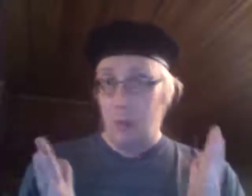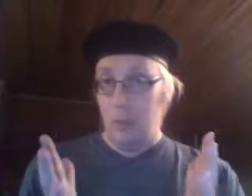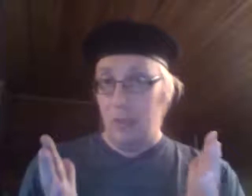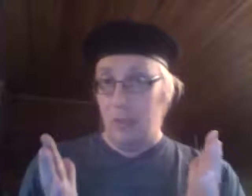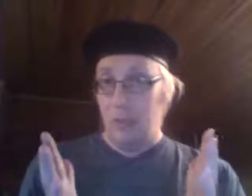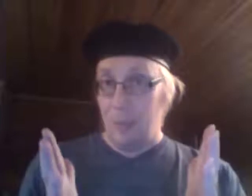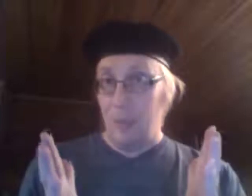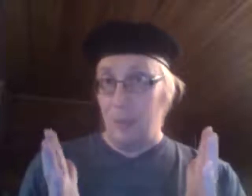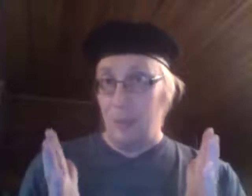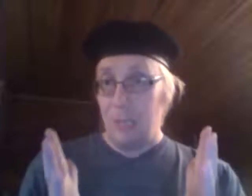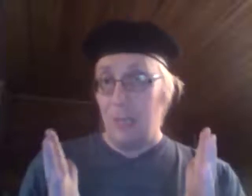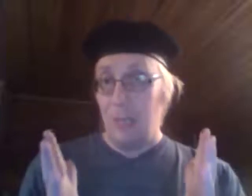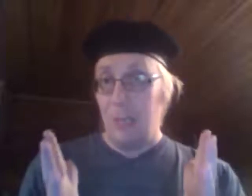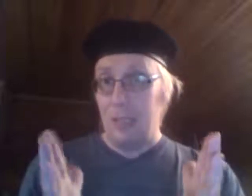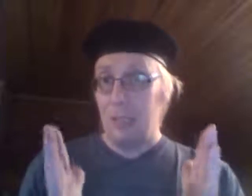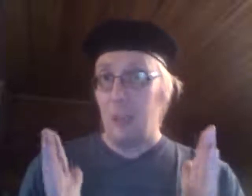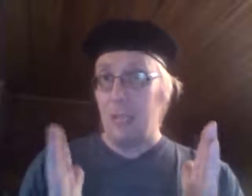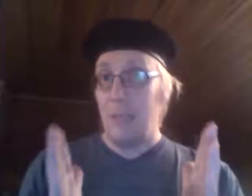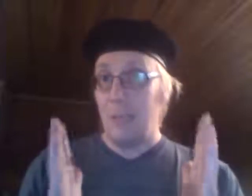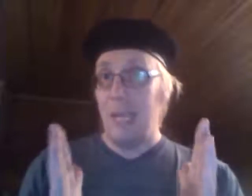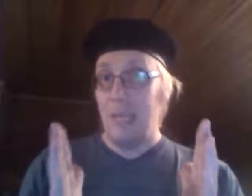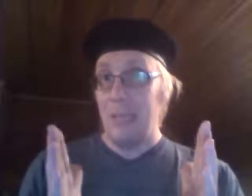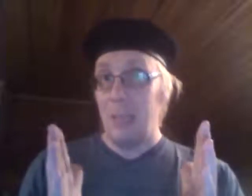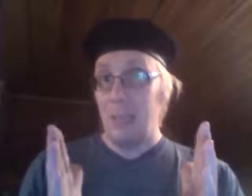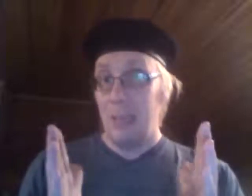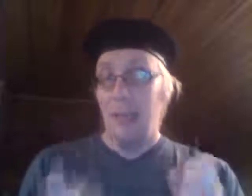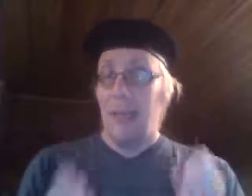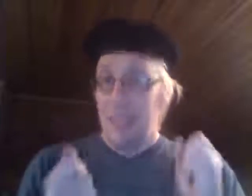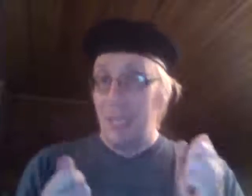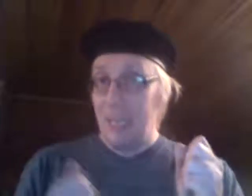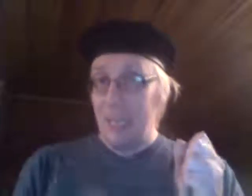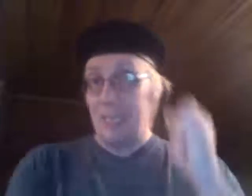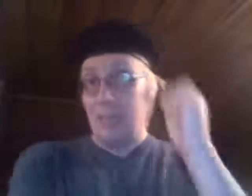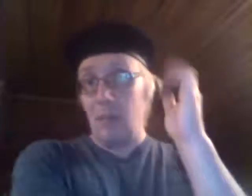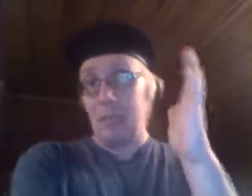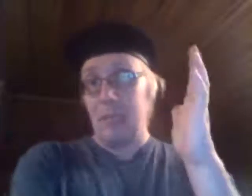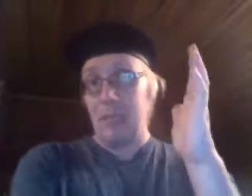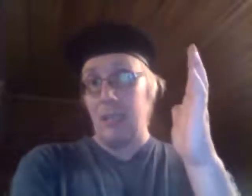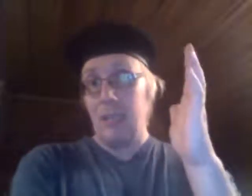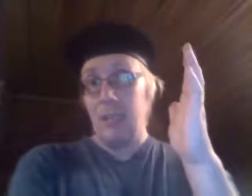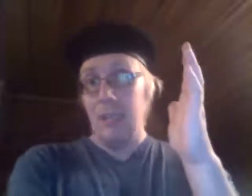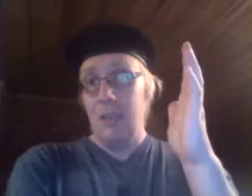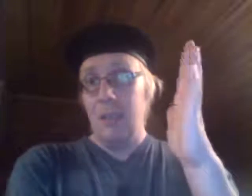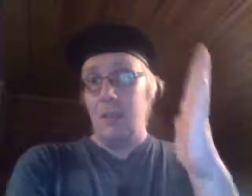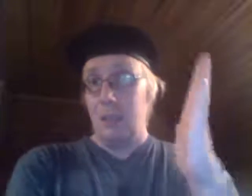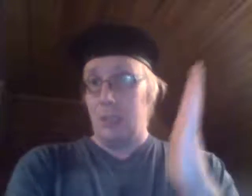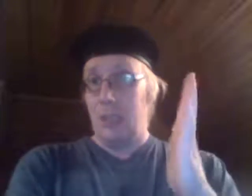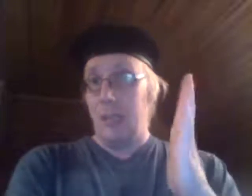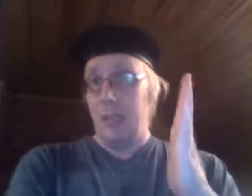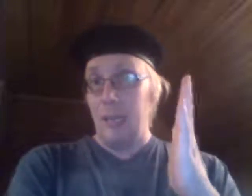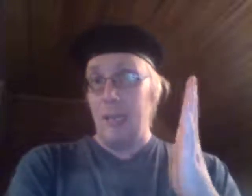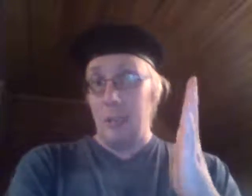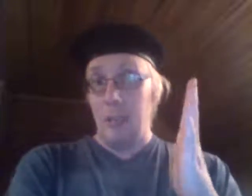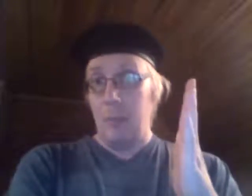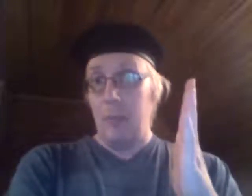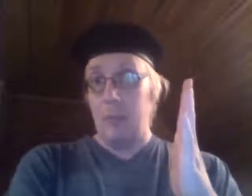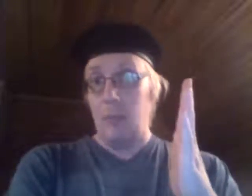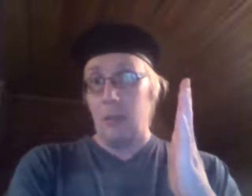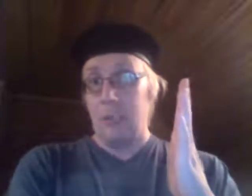Mutta tapahtuisiko tää todella? Siitä tulikin aika mielenkiintoinen tilanne. Ja sen jälkeen oikeasti, jos tää hiilidioksidipääristöt on tässä